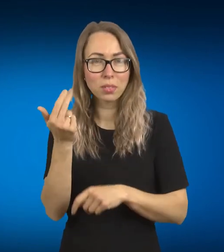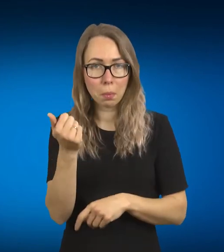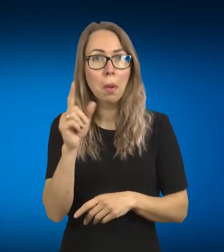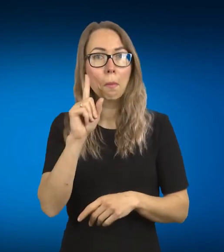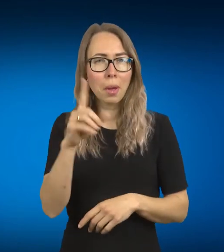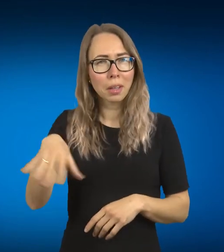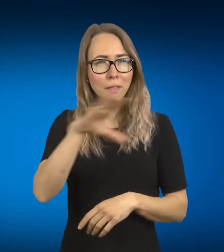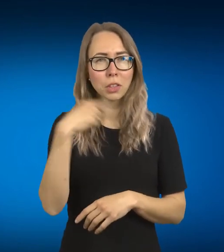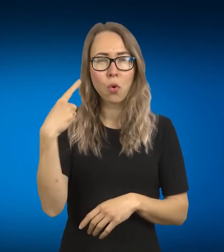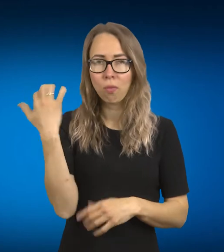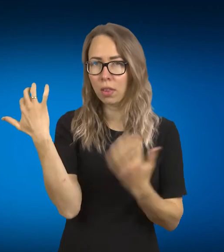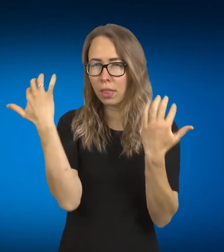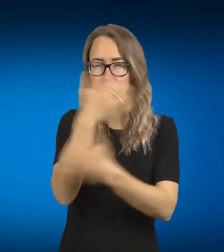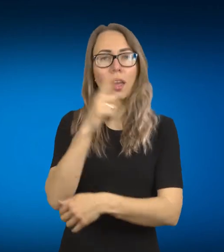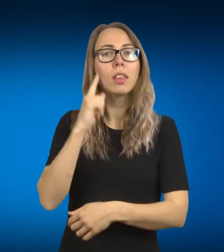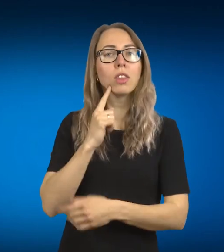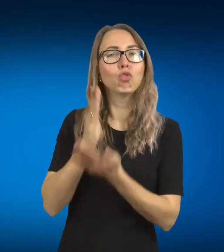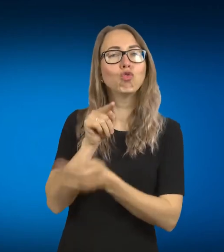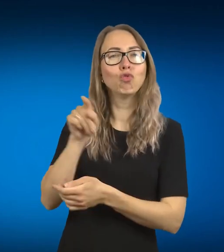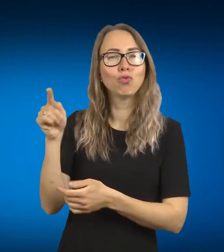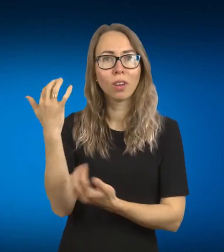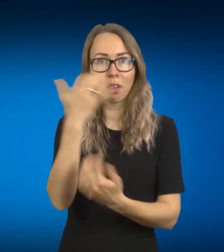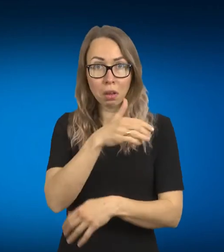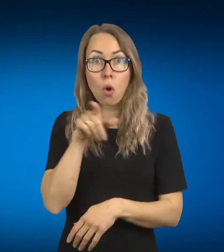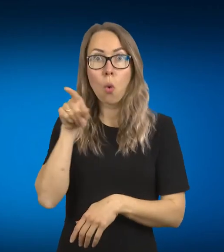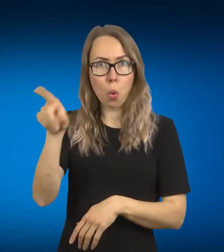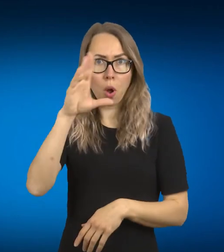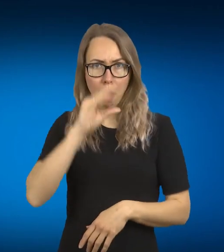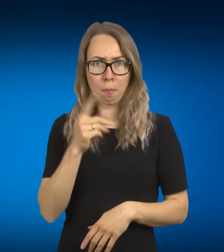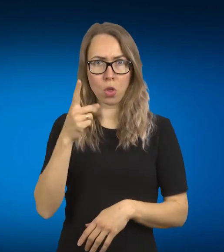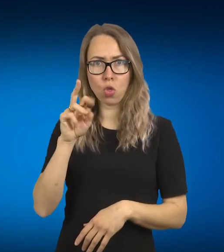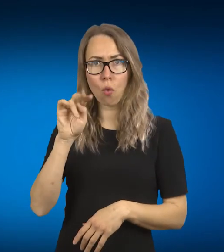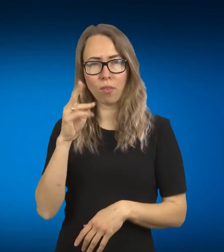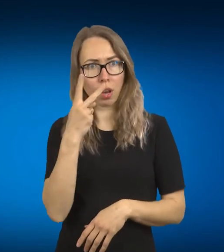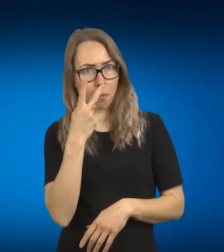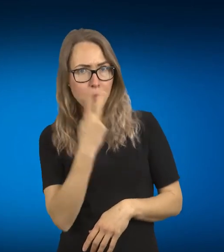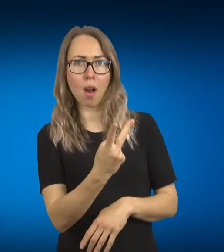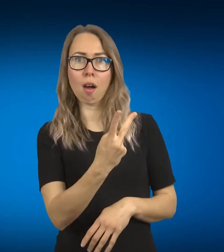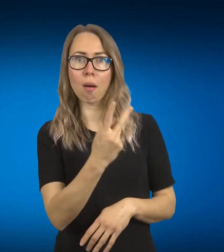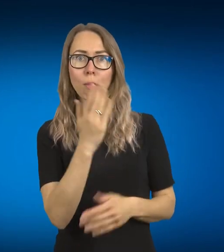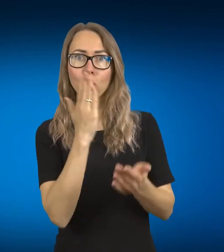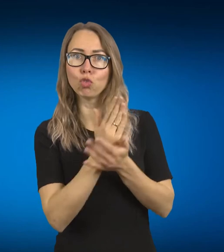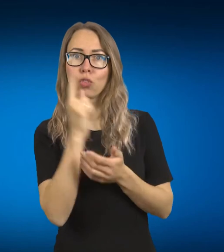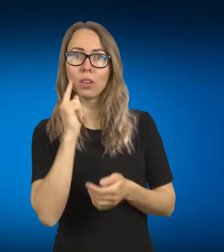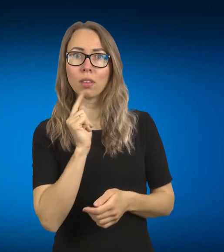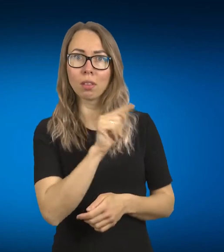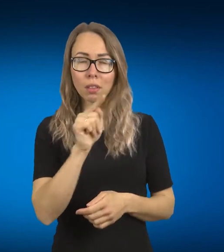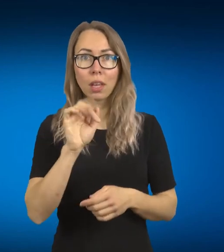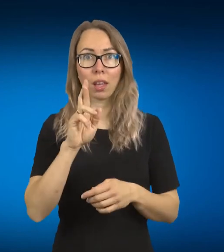nepastebim ir negirdim ir tiesiog tu juos pastebėjai ir pastebėjai taip, kad nusprendi ir savo verslą iš to daryti,